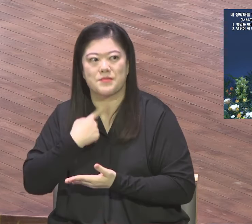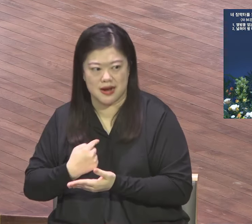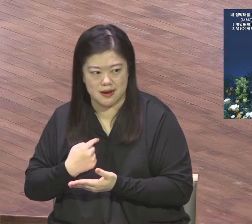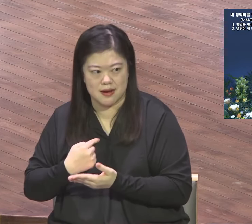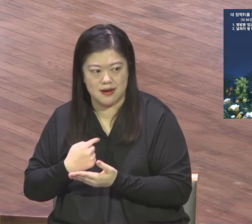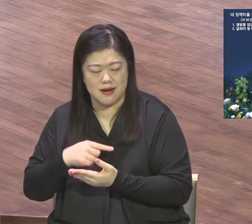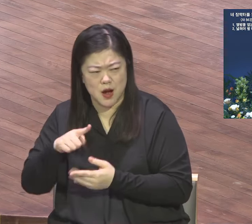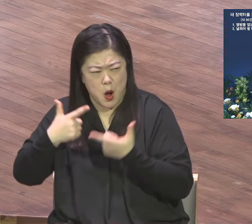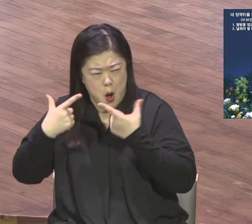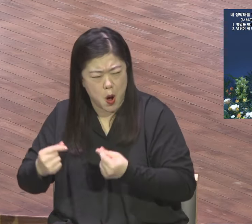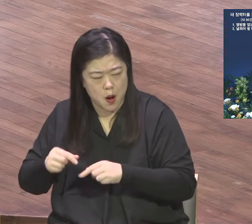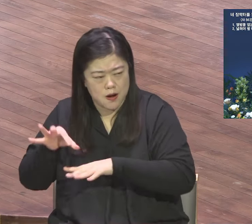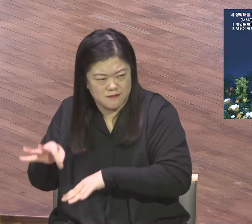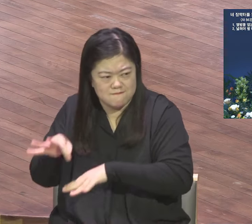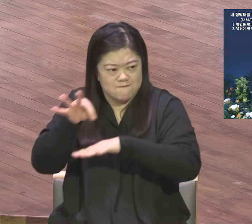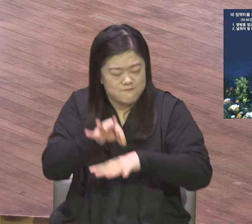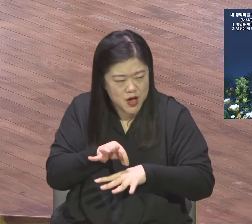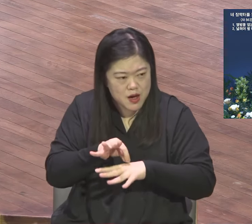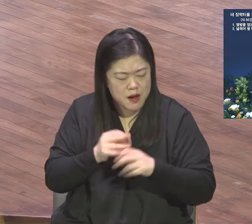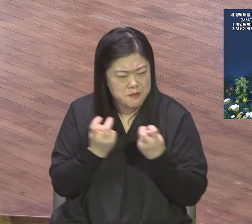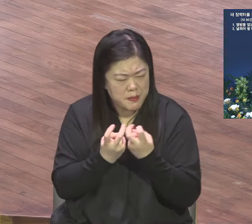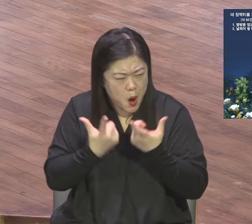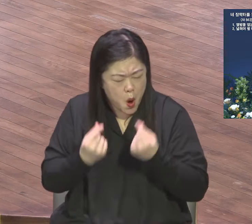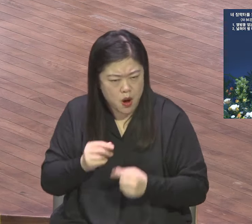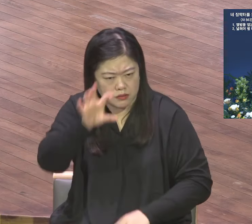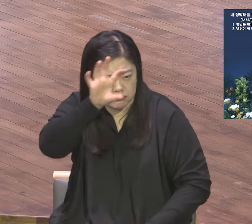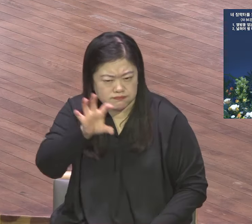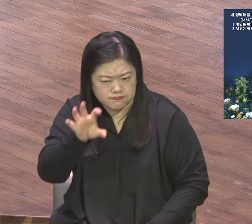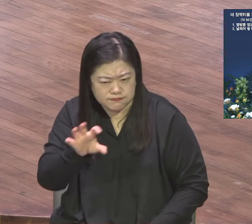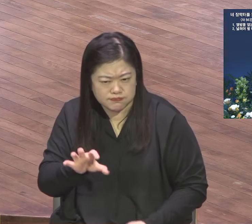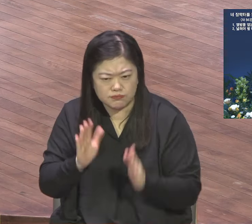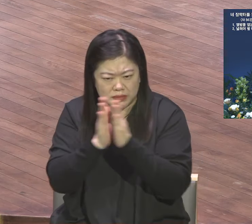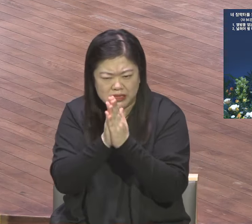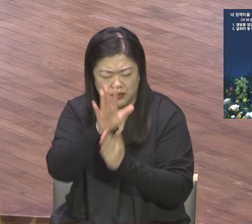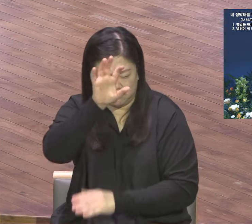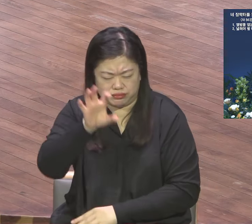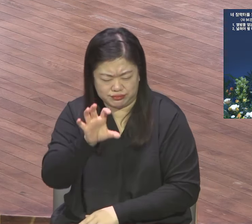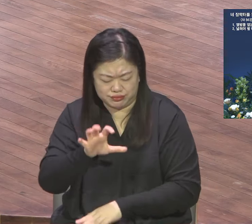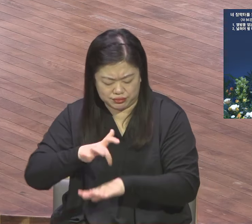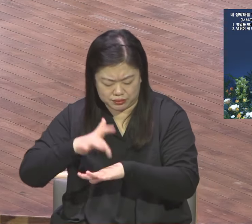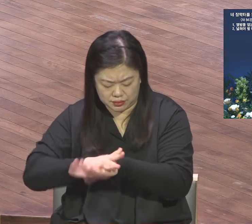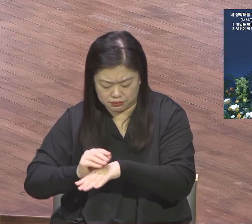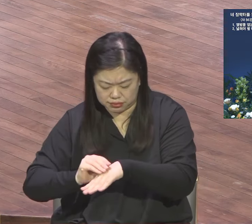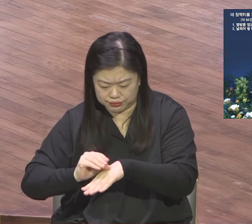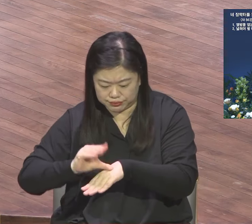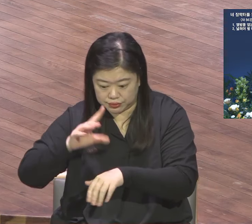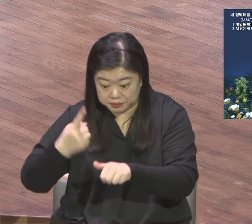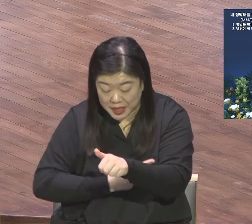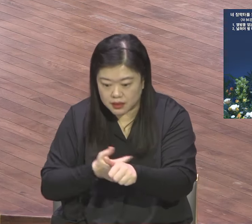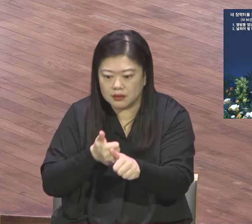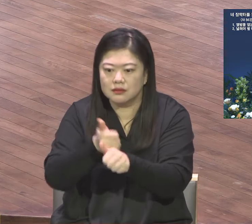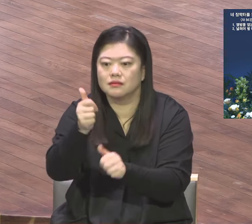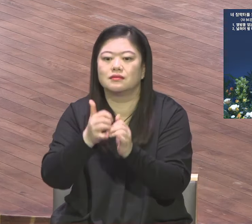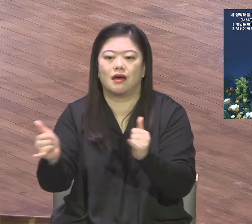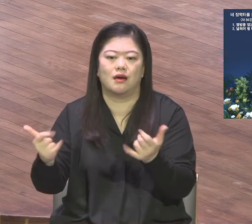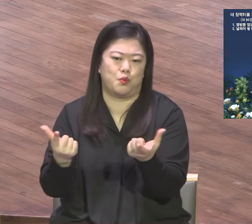성자효과 영적으로 삶도 마찬가지예요 여러분의 내 장막터를 넓히라 이